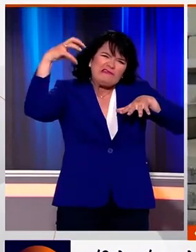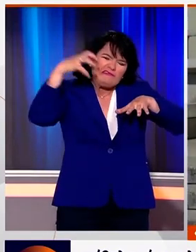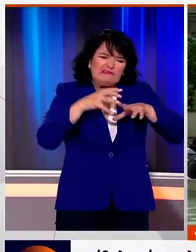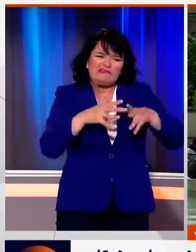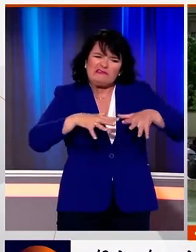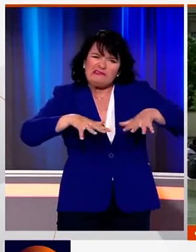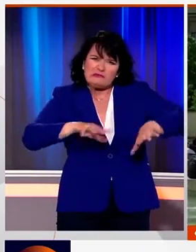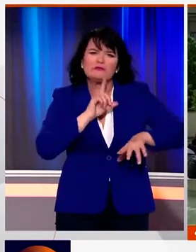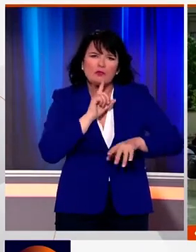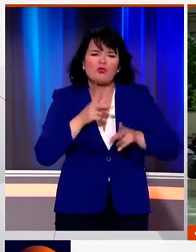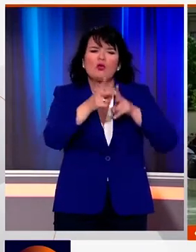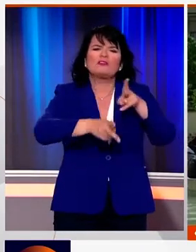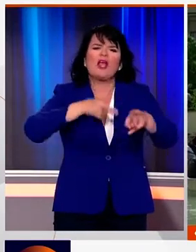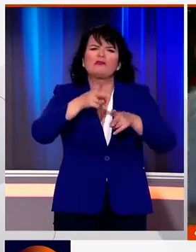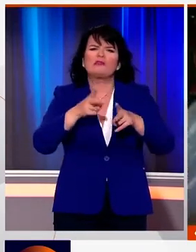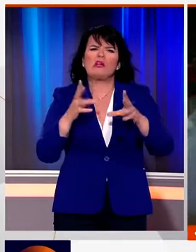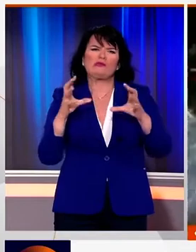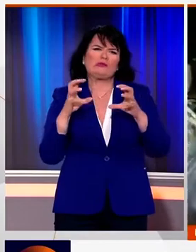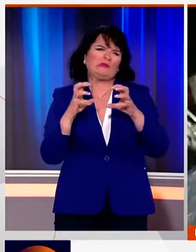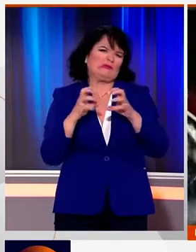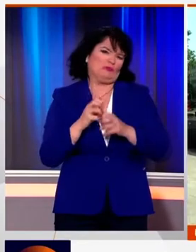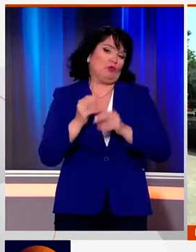ενώ κοντά στο Ροστόκ οι σιδηροδρομικές γραμμές λίγησαν.